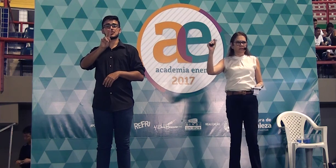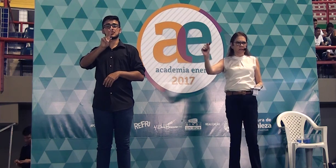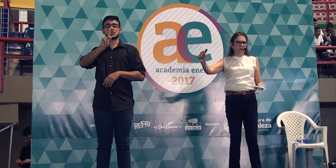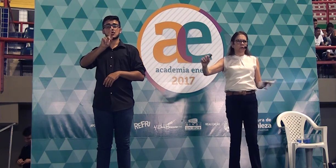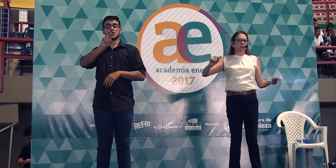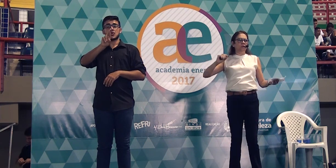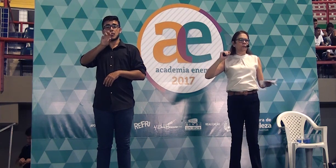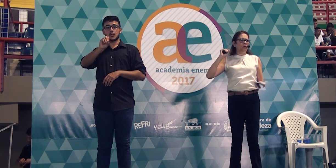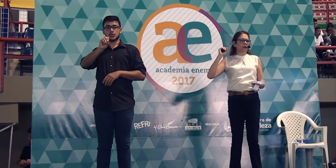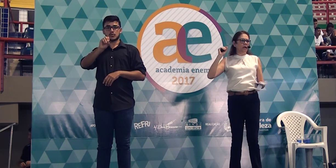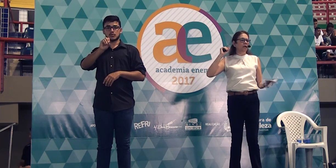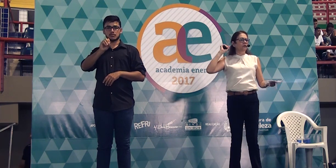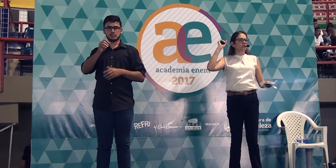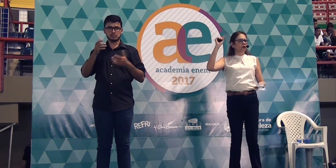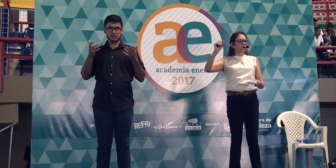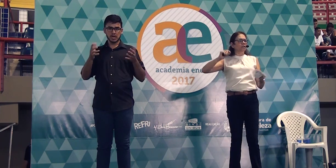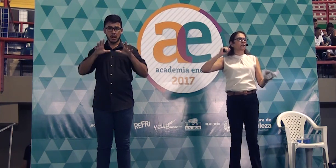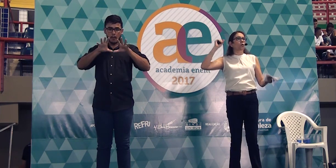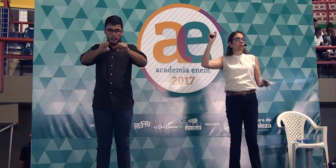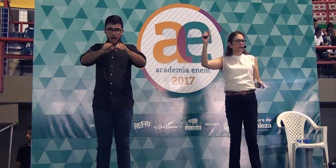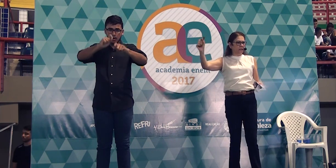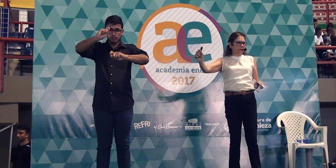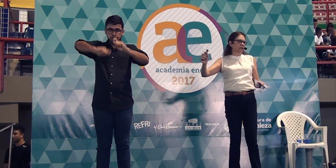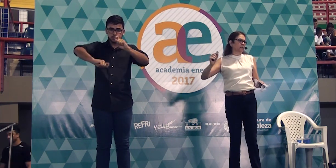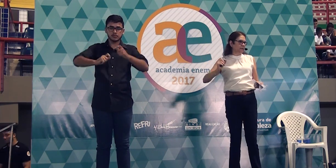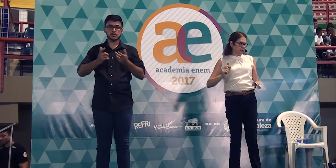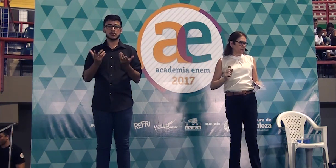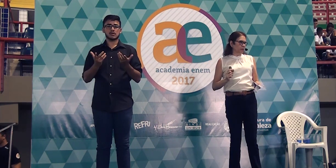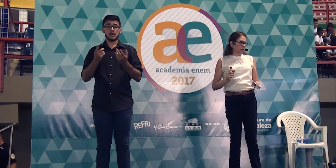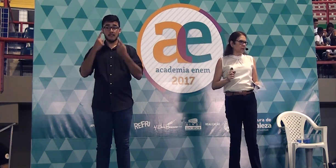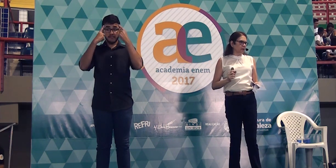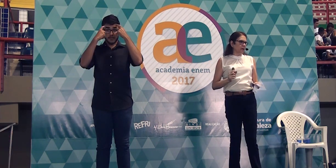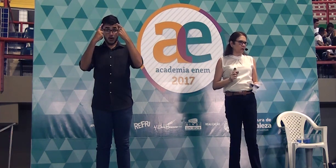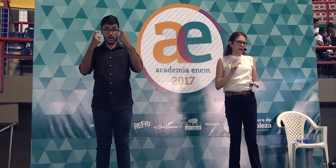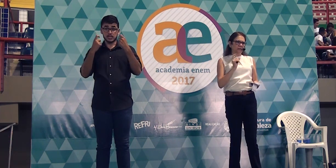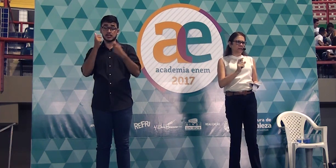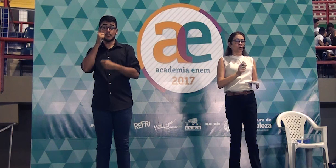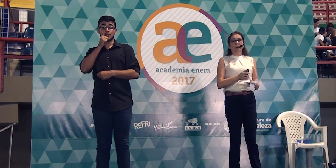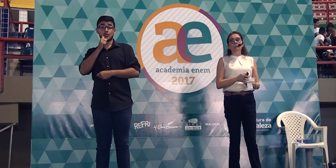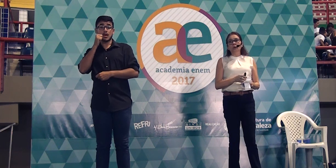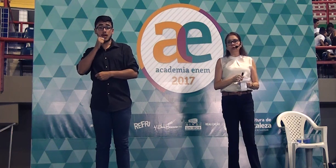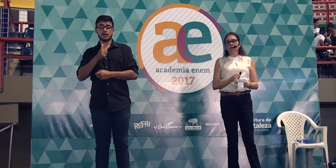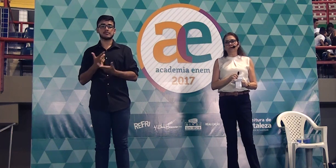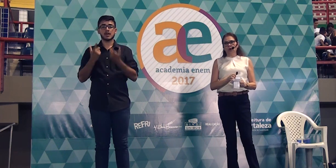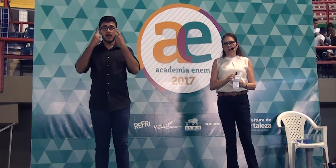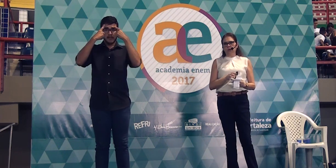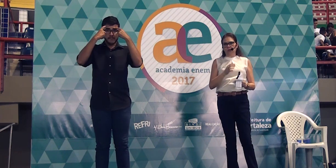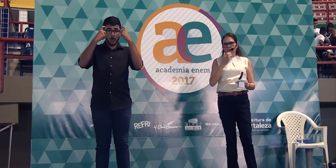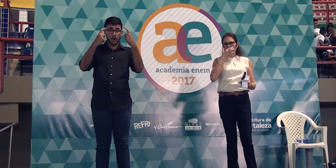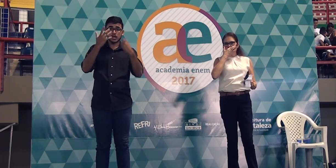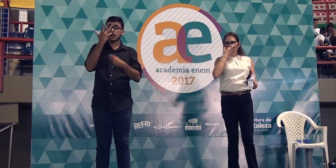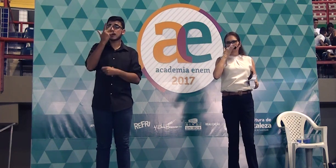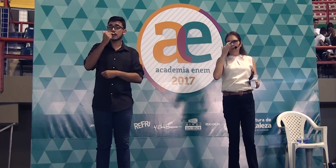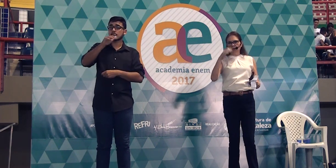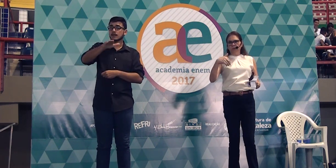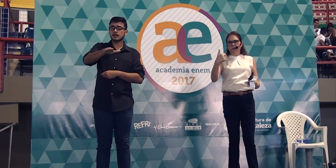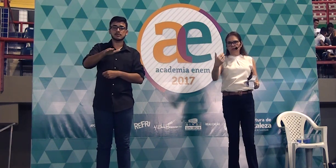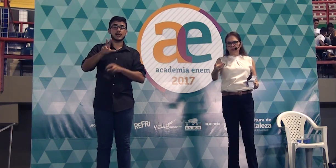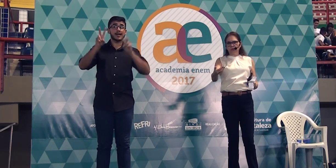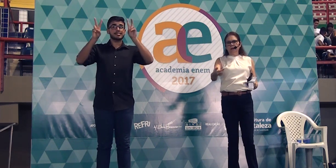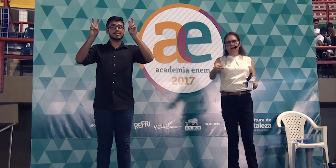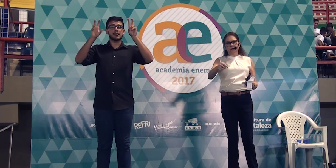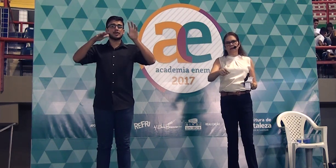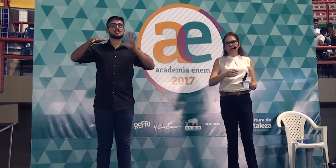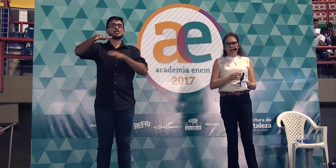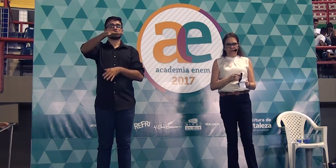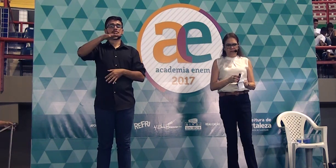violência contra a mulher, violência contra a criança, entenderam? Mas esse nome é muito forte e pode